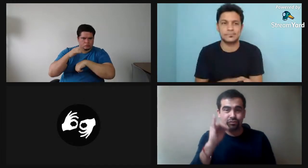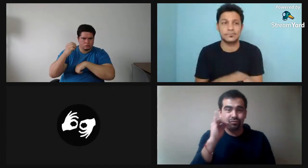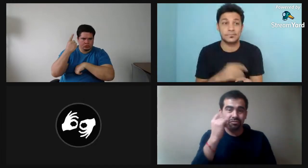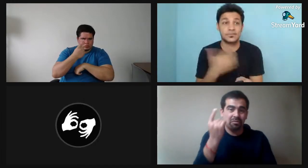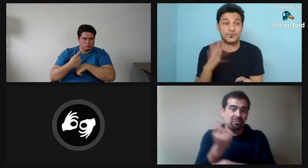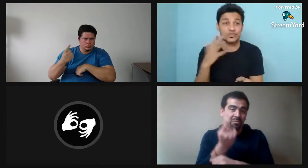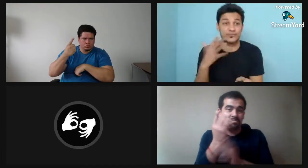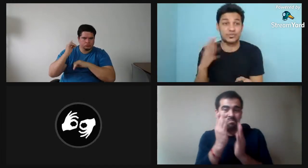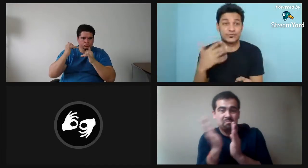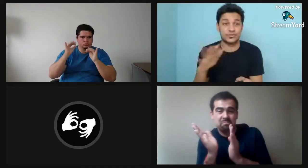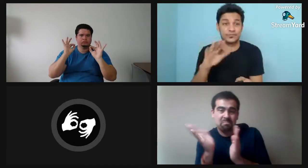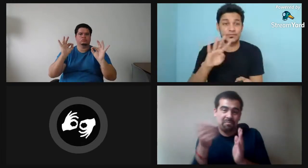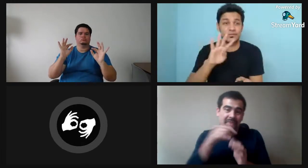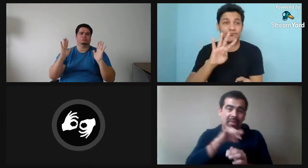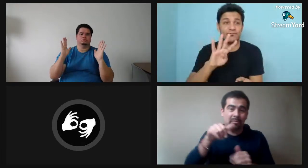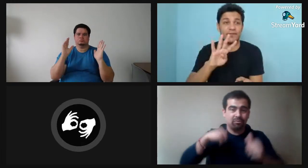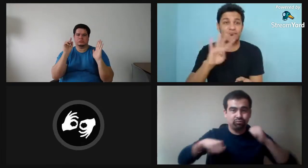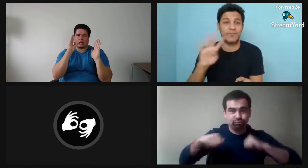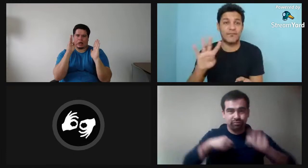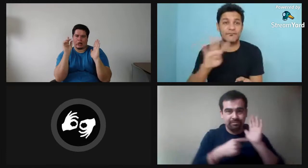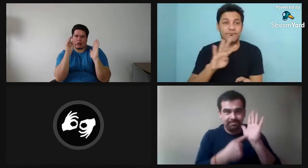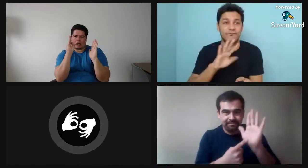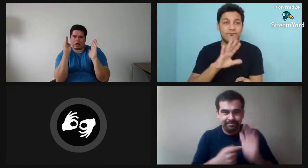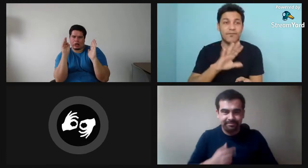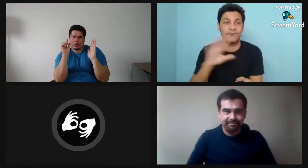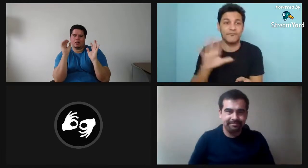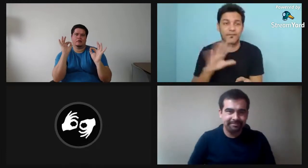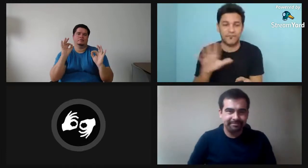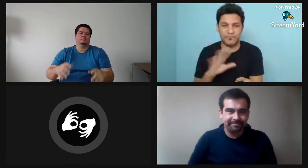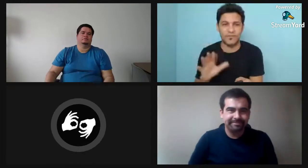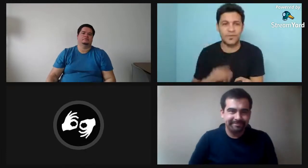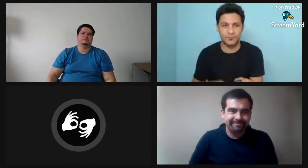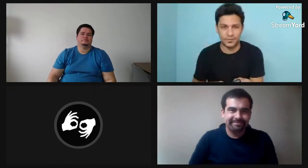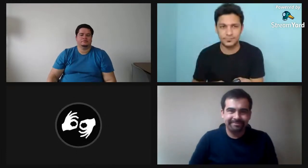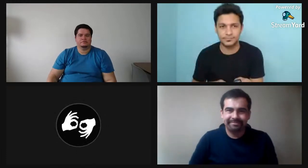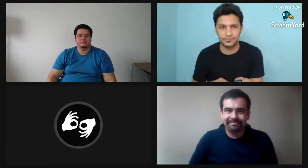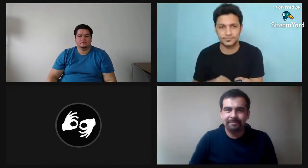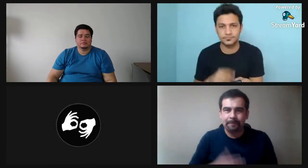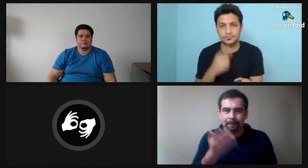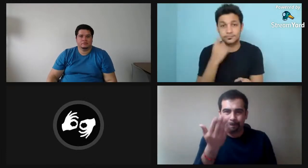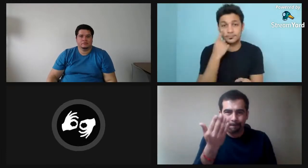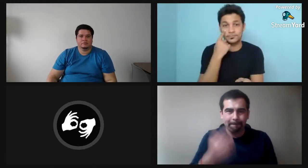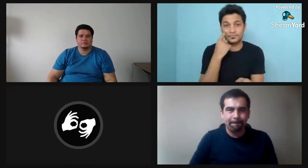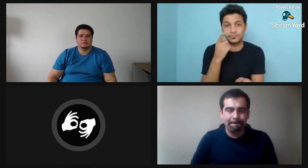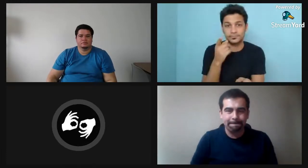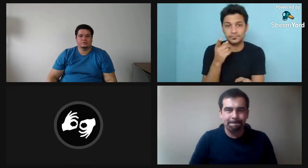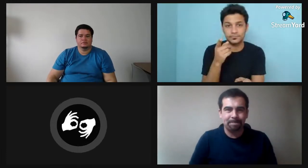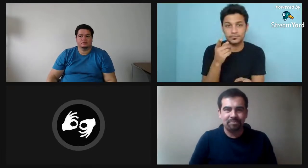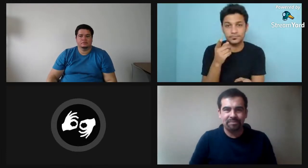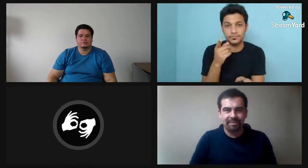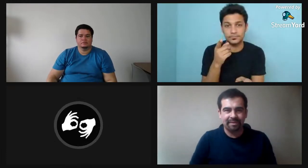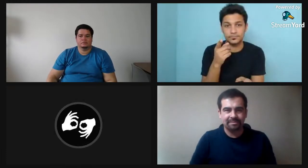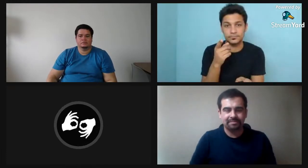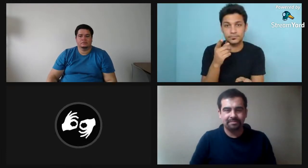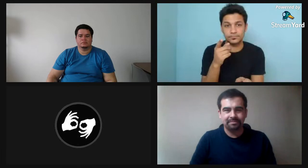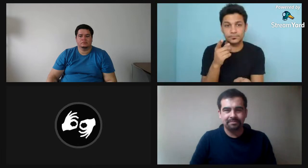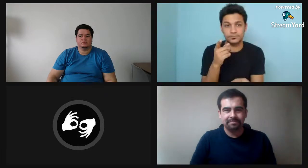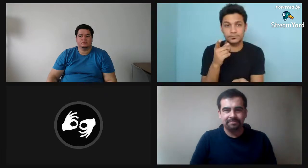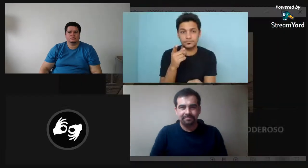También con el tiempo, ¿era para una hora? Sí, me parece que sí. Vamos, sí, llevamos 54, 55 minutos. Súper bien.